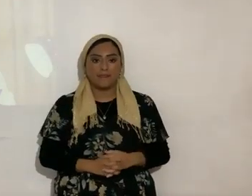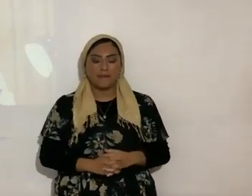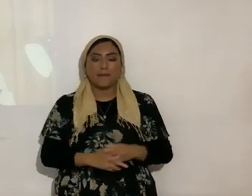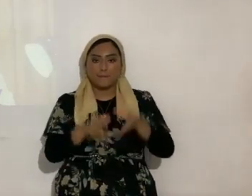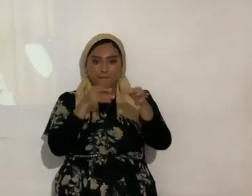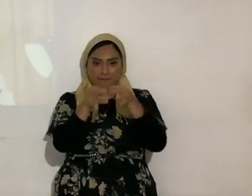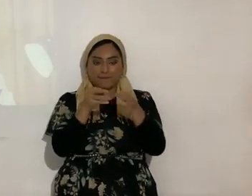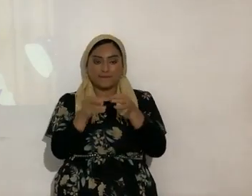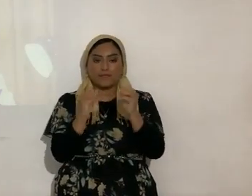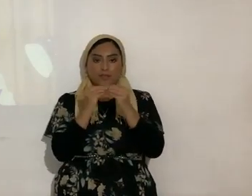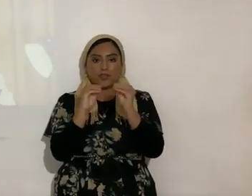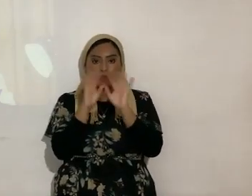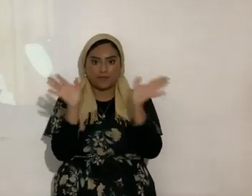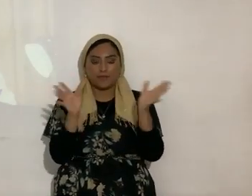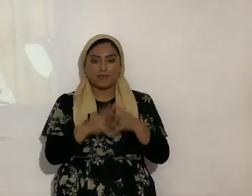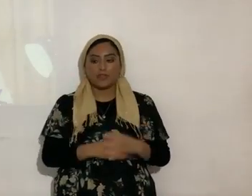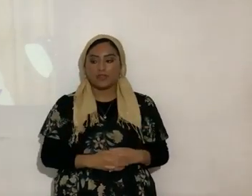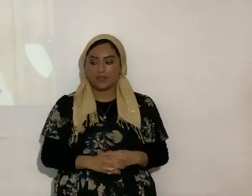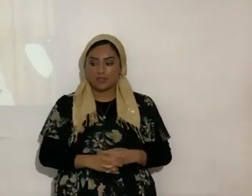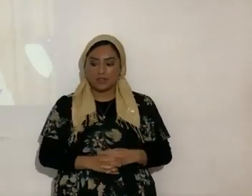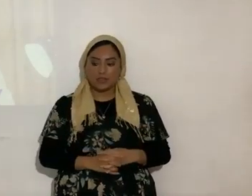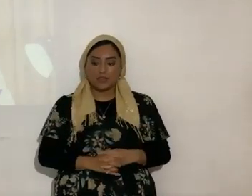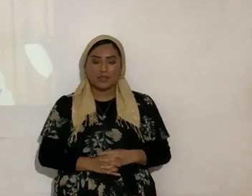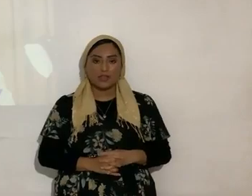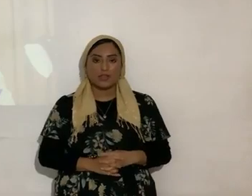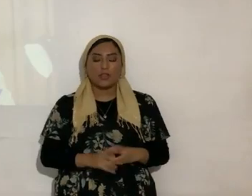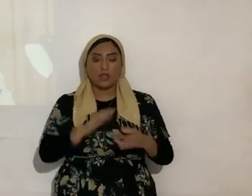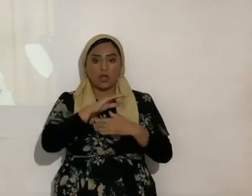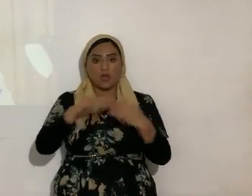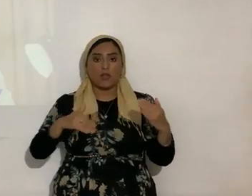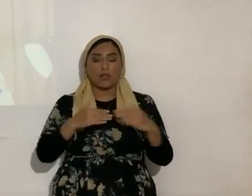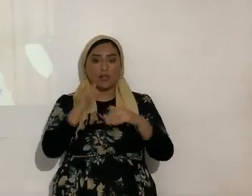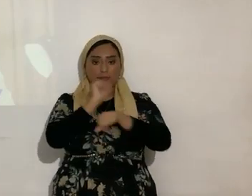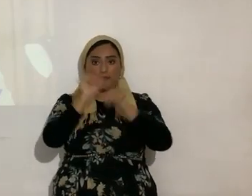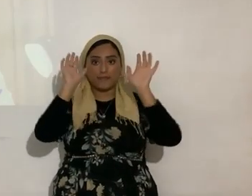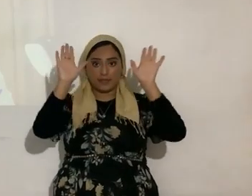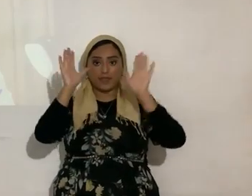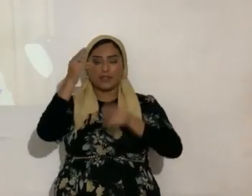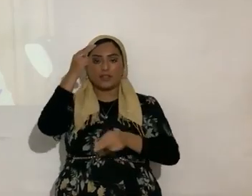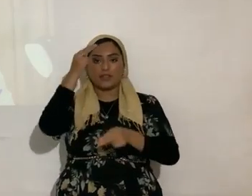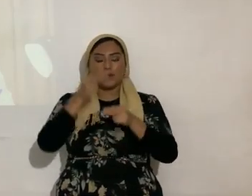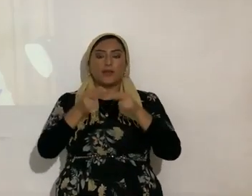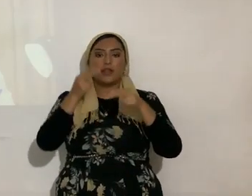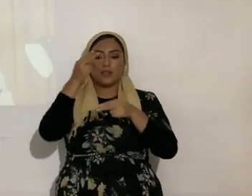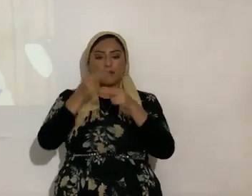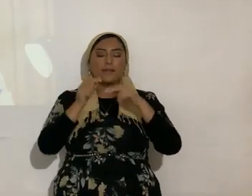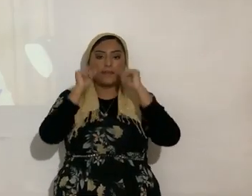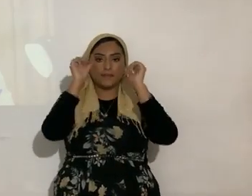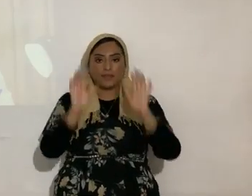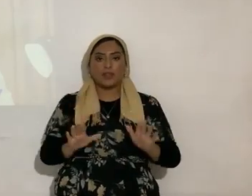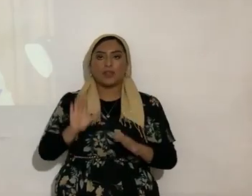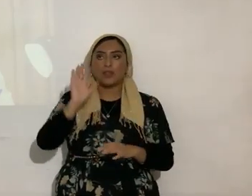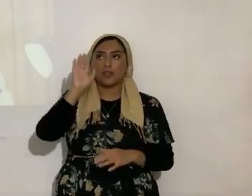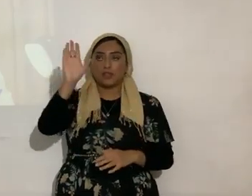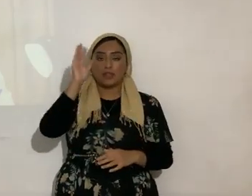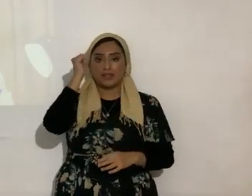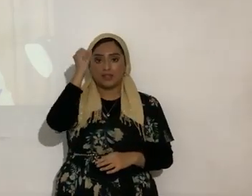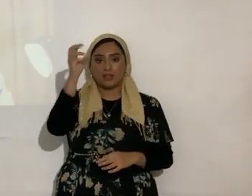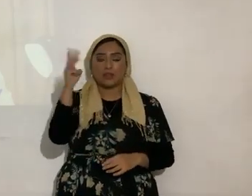explicar más claro a ver cada milagro que se haga en el nombre bendito del todopoderoso de Yashua Mashiach ¿sí?